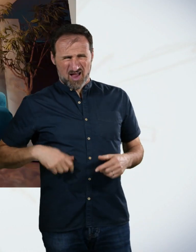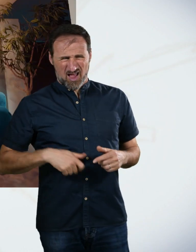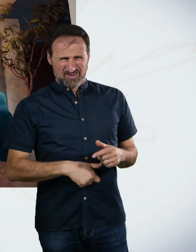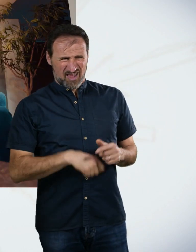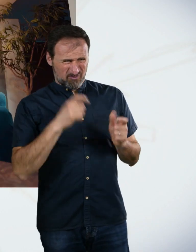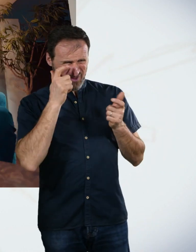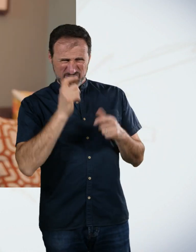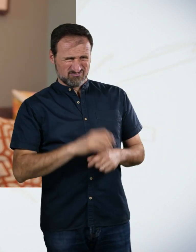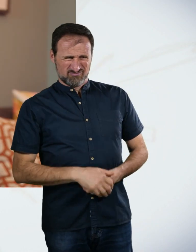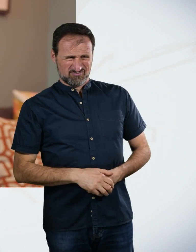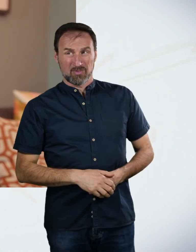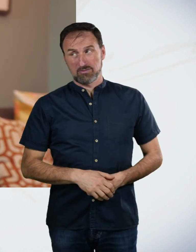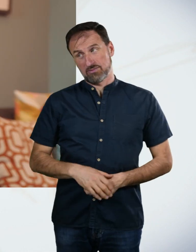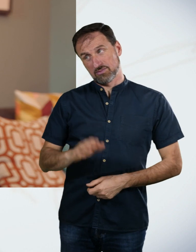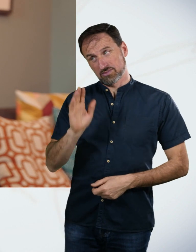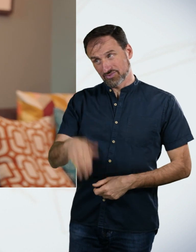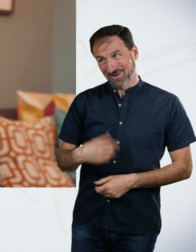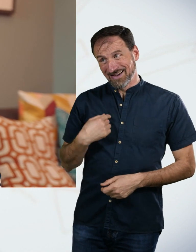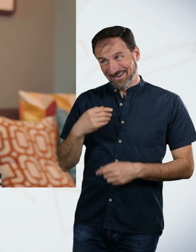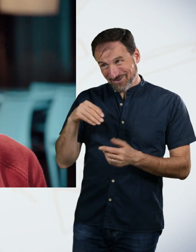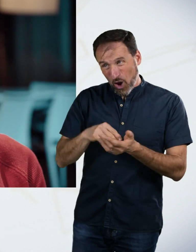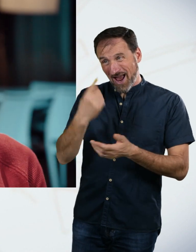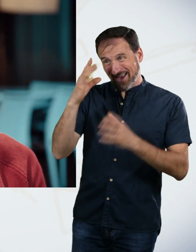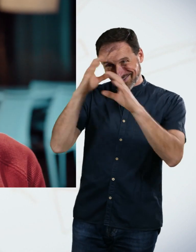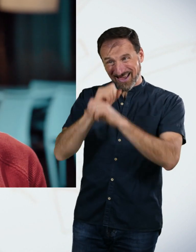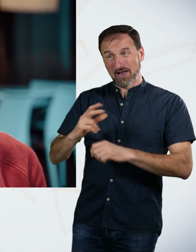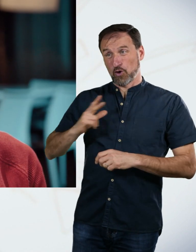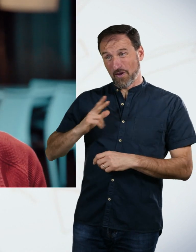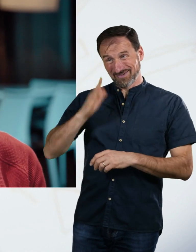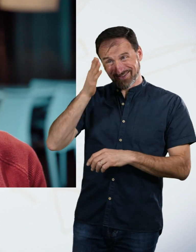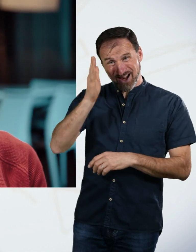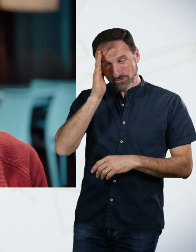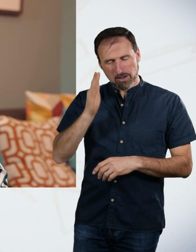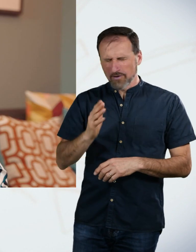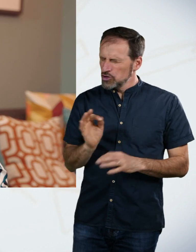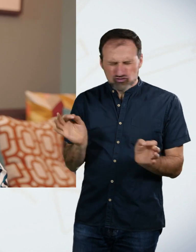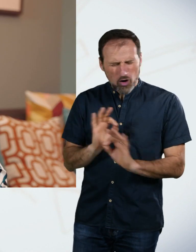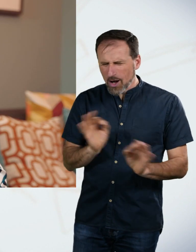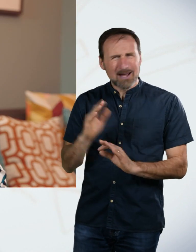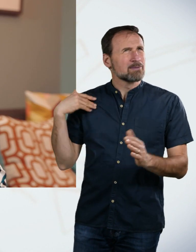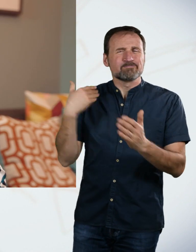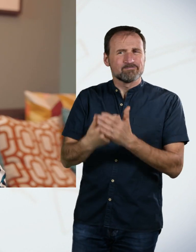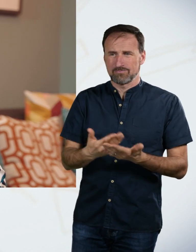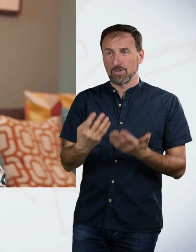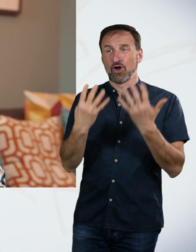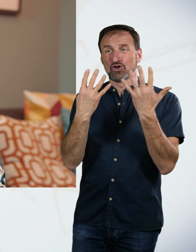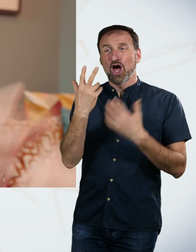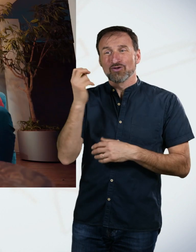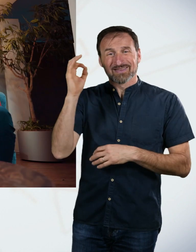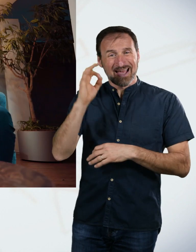noch im Hotel schlafen dann. Und das war das schlimmste Hotelübernachtung aller Zeiten. Ich war im nächsten Jahr Fieber gemessen. Ich lag so bei 39. Ich habe die Nacht kaum gepennt. dass ich überhaupt nach München gefahren